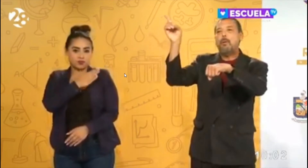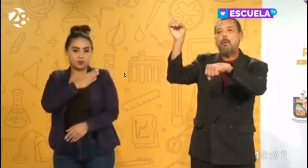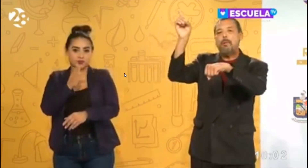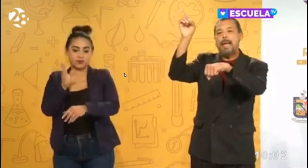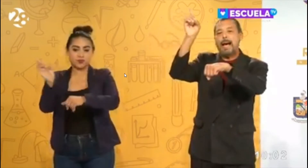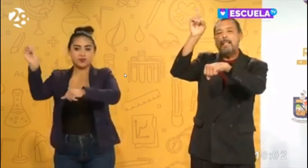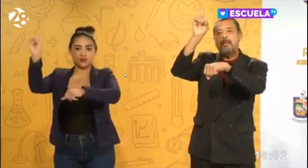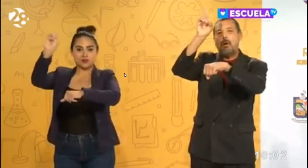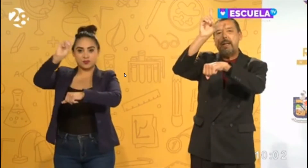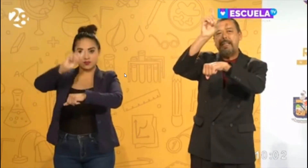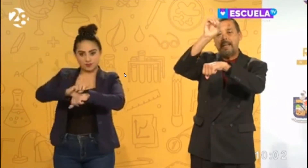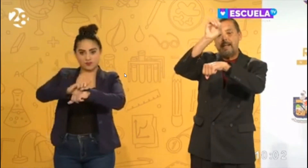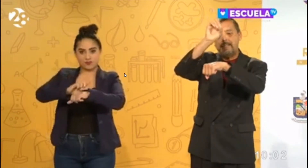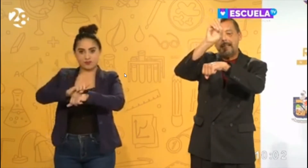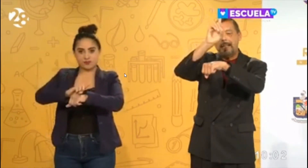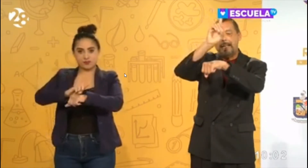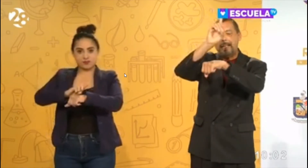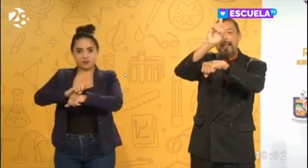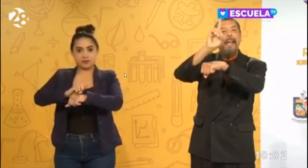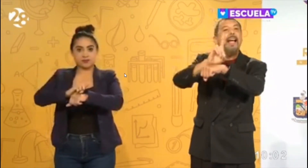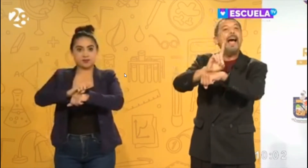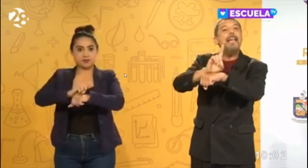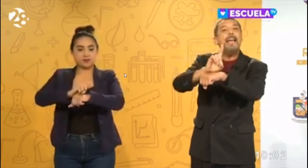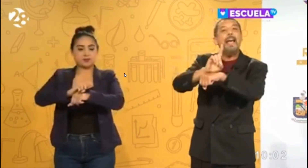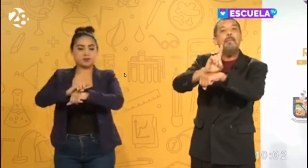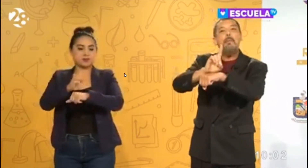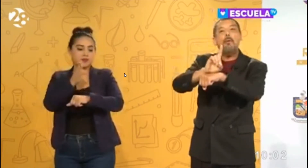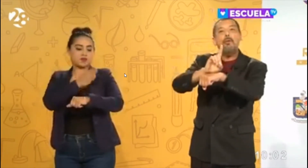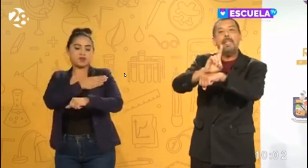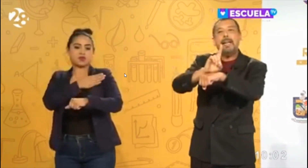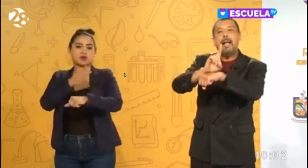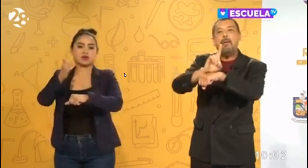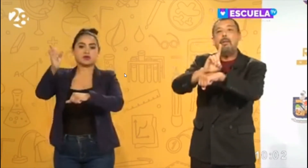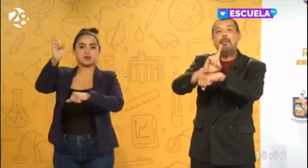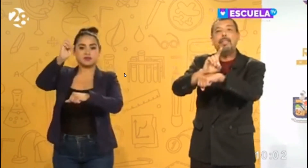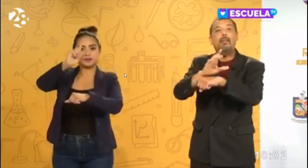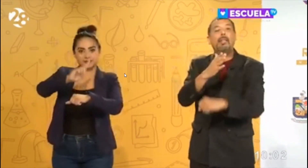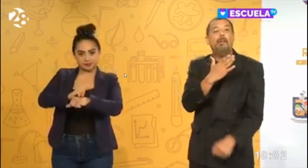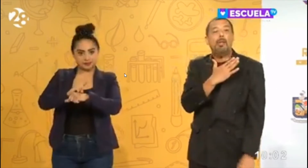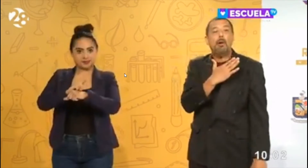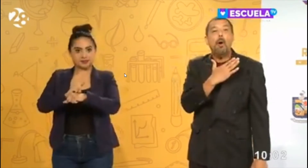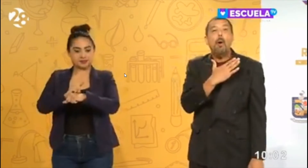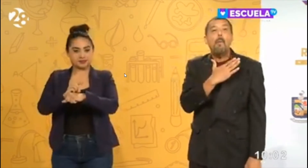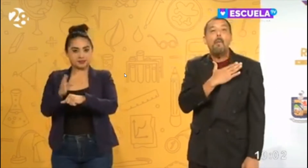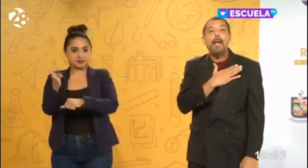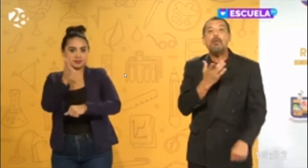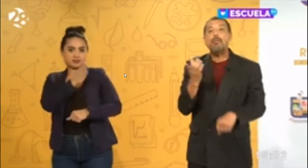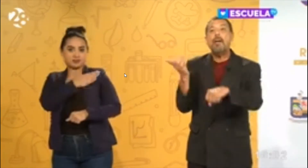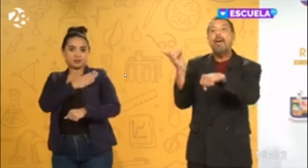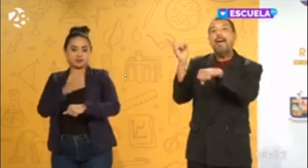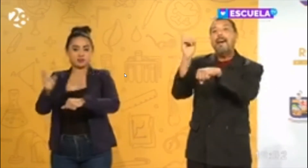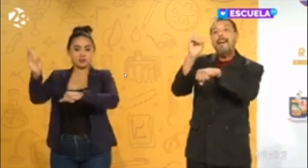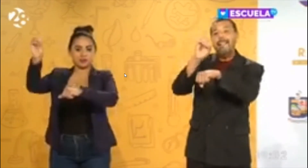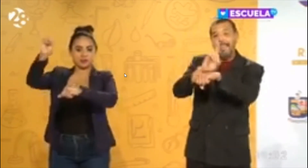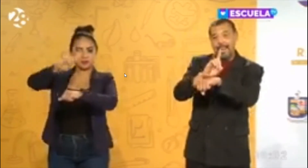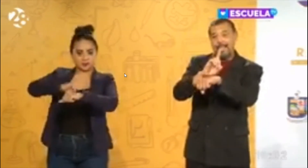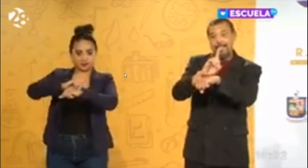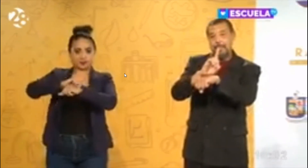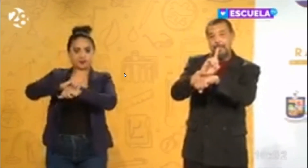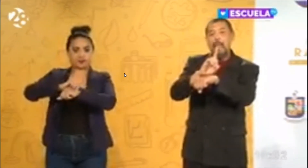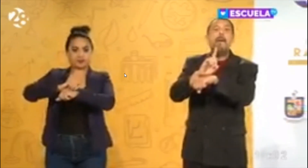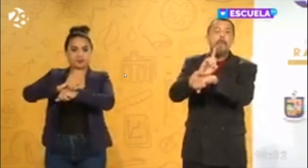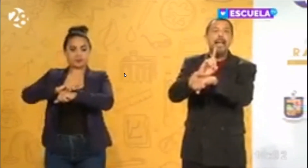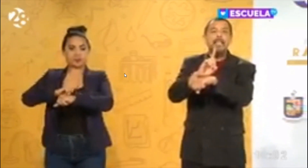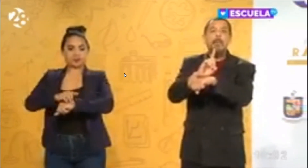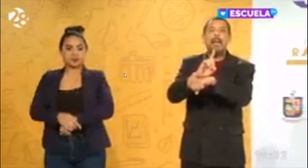como viaja el sol y en el cien y cae en mi puño cerrado. Entonces yo digo buenos días.